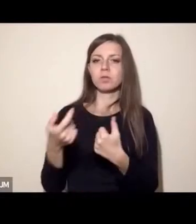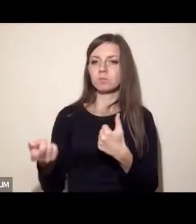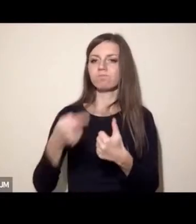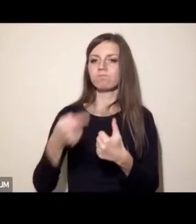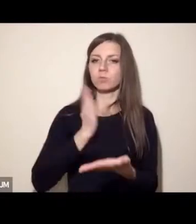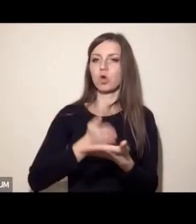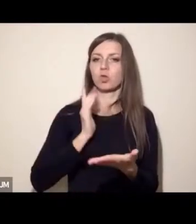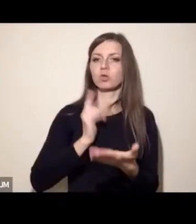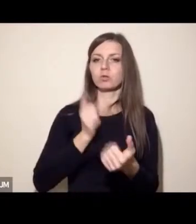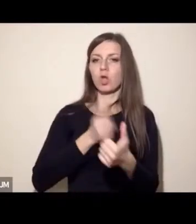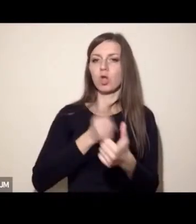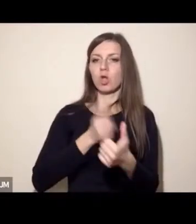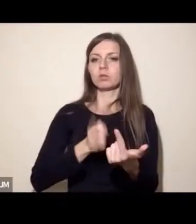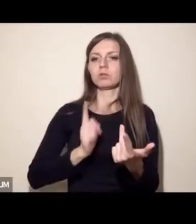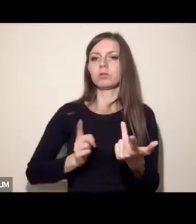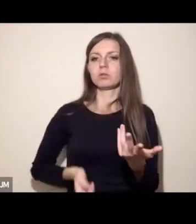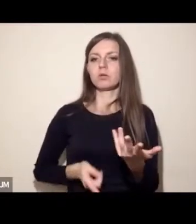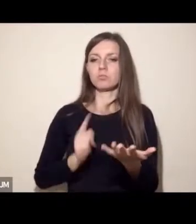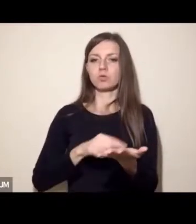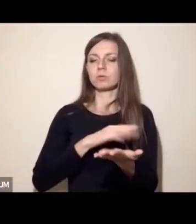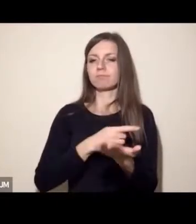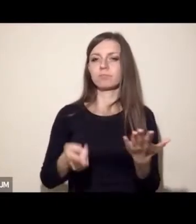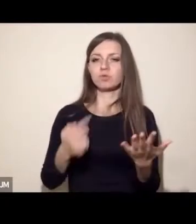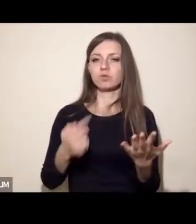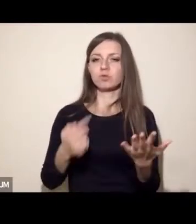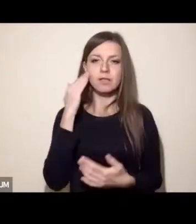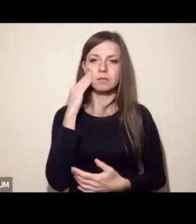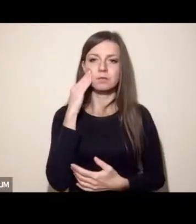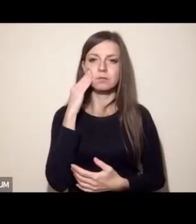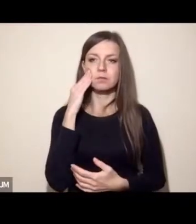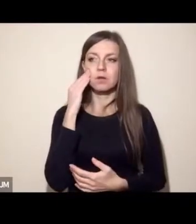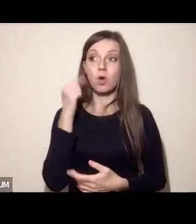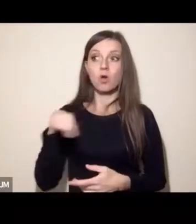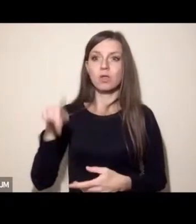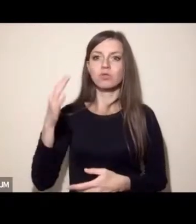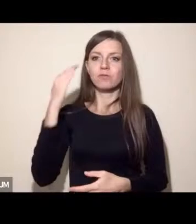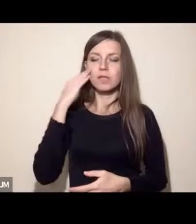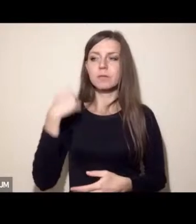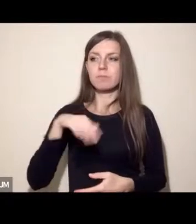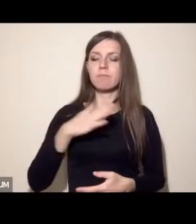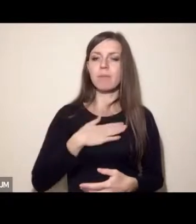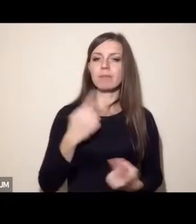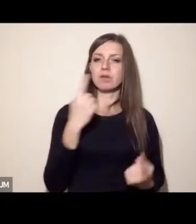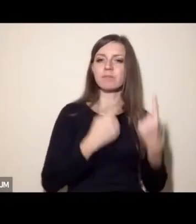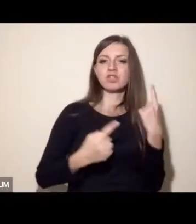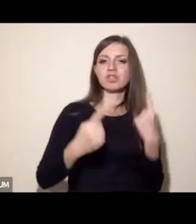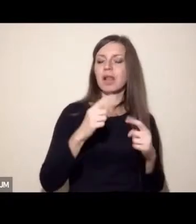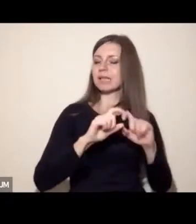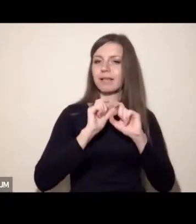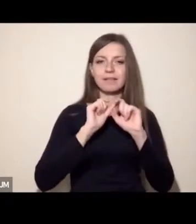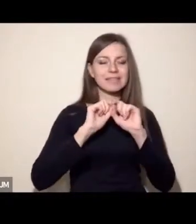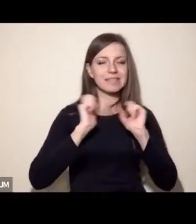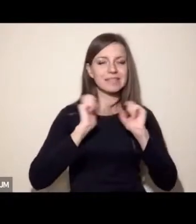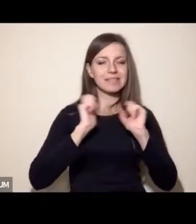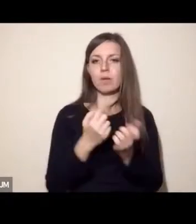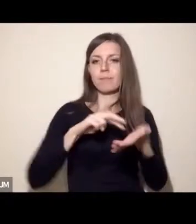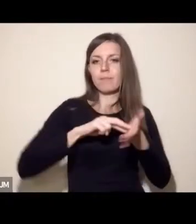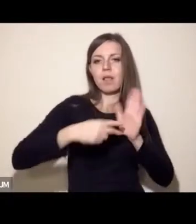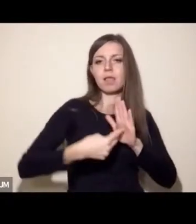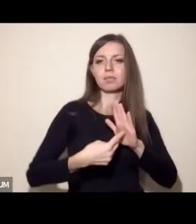odbiorcy muszą słyszeć, że my mamy gruntownie, krytycznie przemyślaną całą strategię